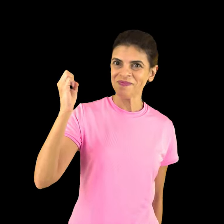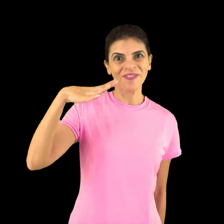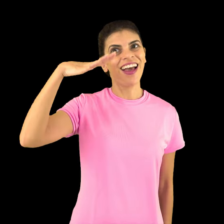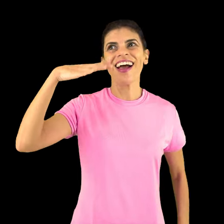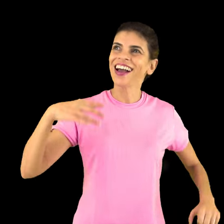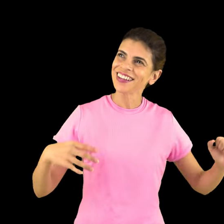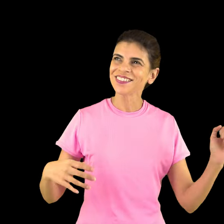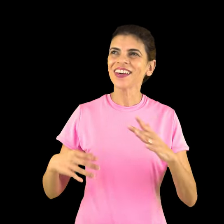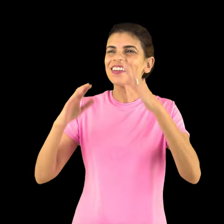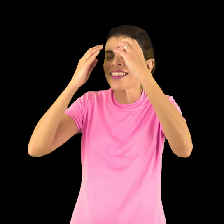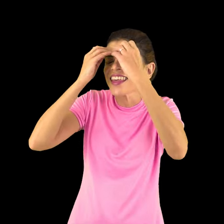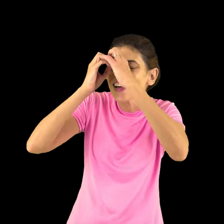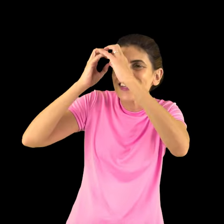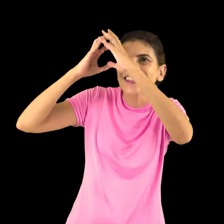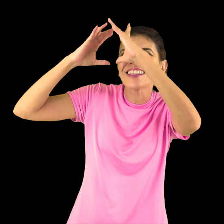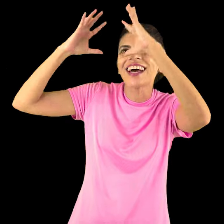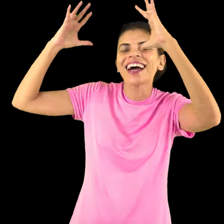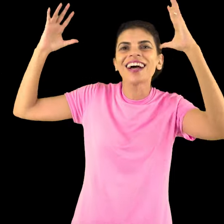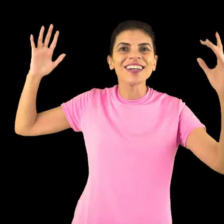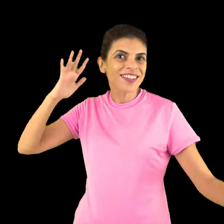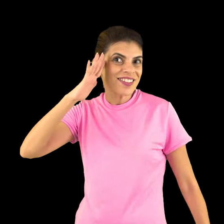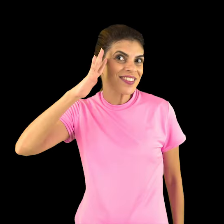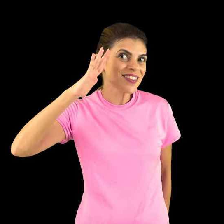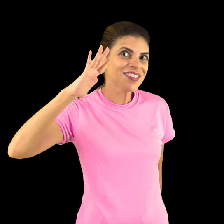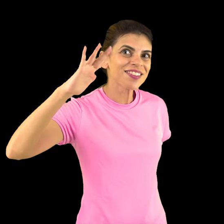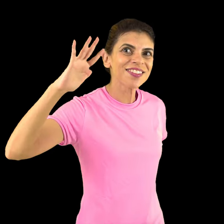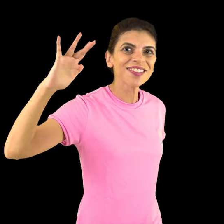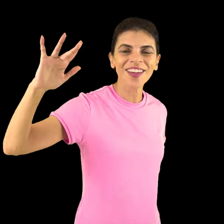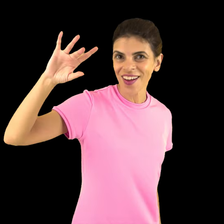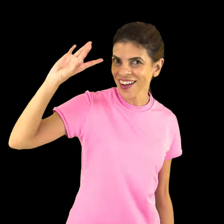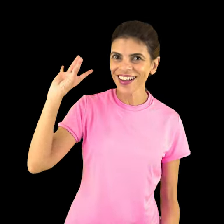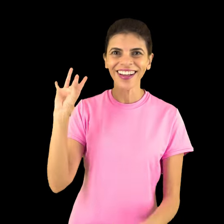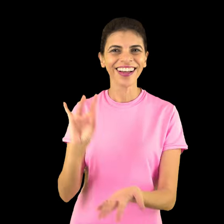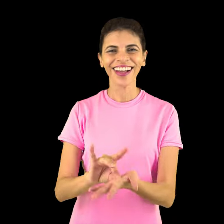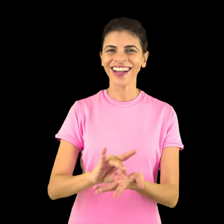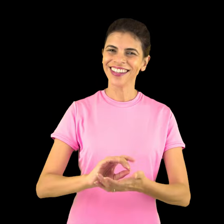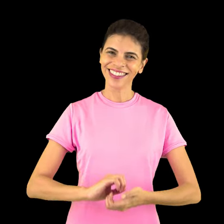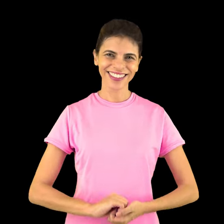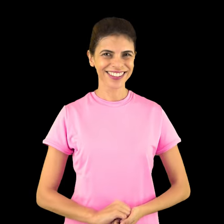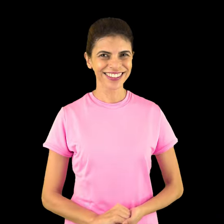magia e fantasia para o nosso lindo sonho acontecer. Acontecer